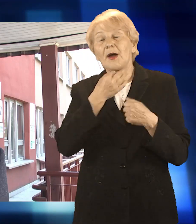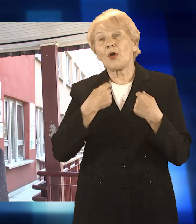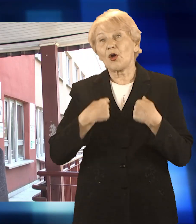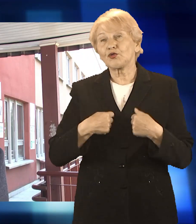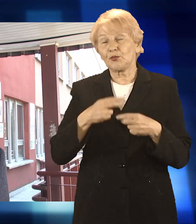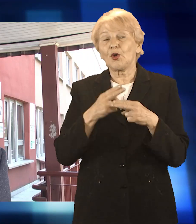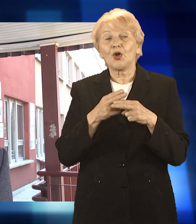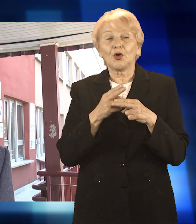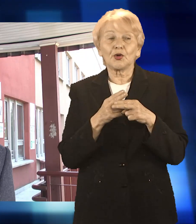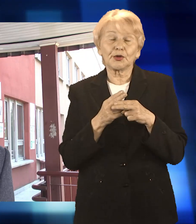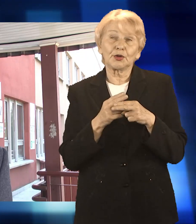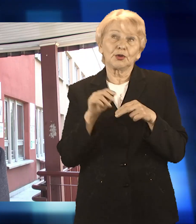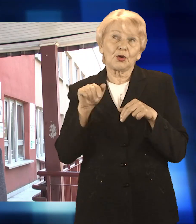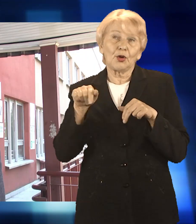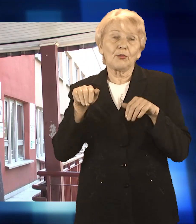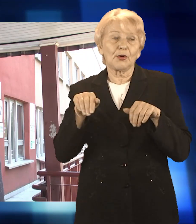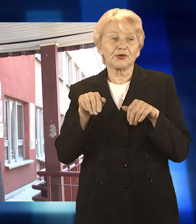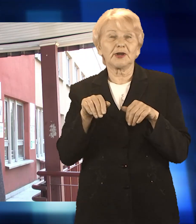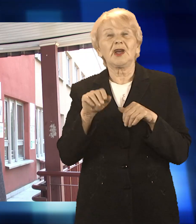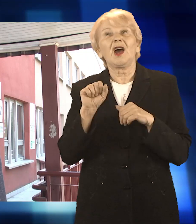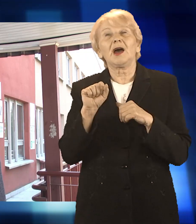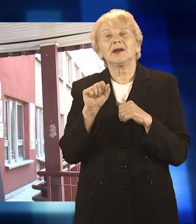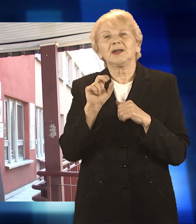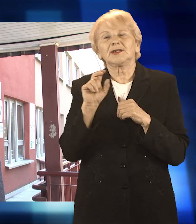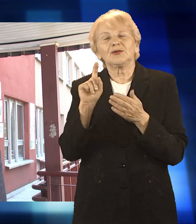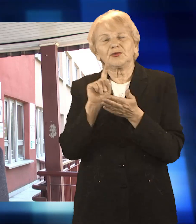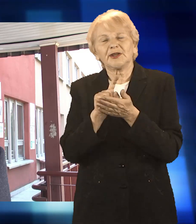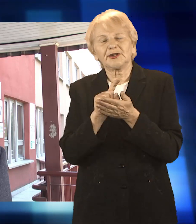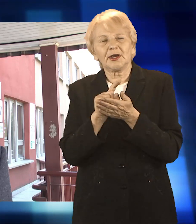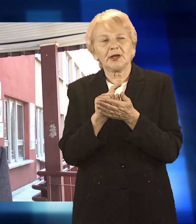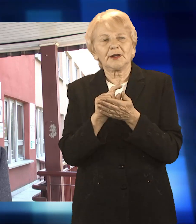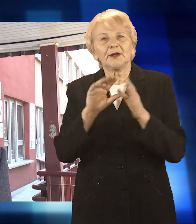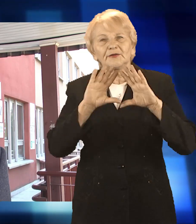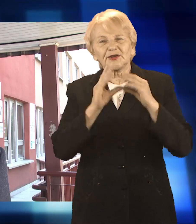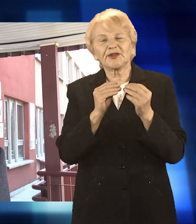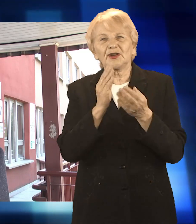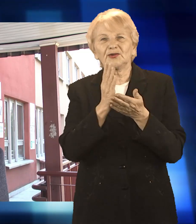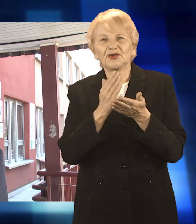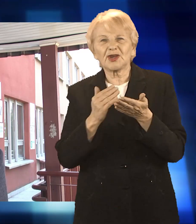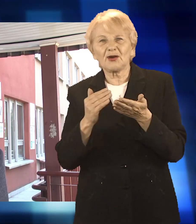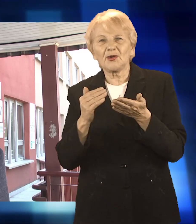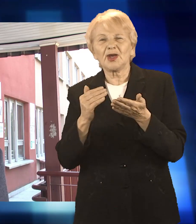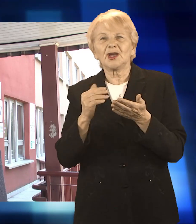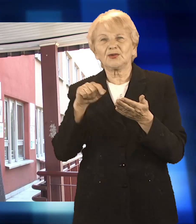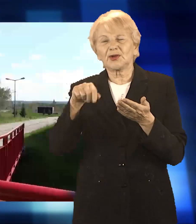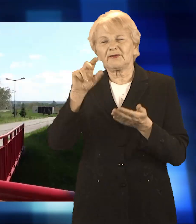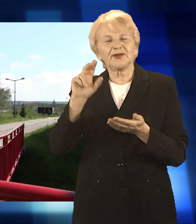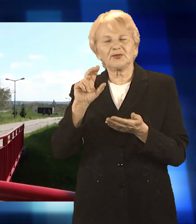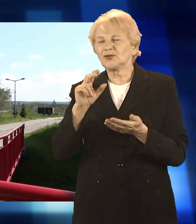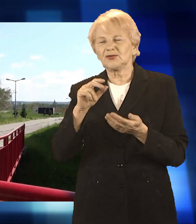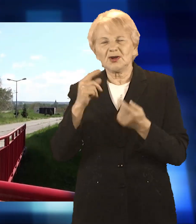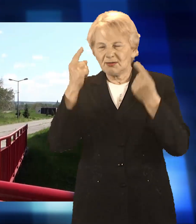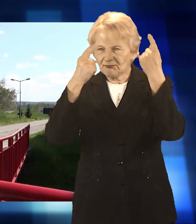zamknąć, czy od razu je przestawić, żeby działały w sposób taki, jak poprzednio funkcjonowały.